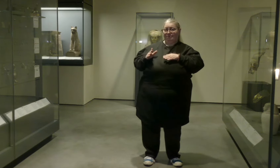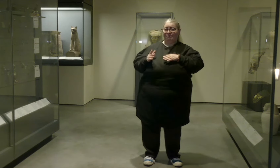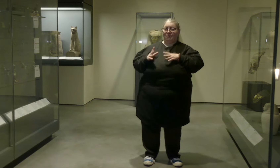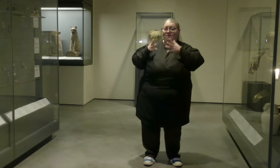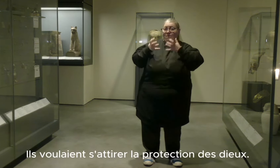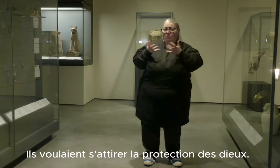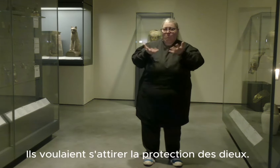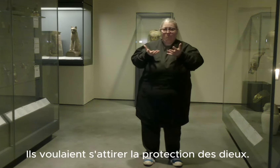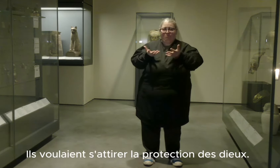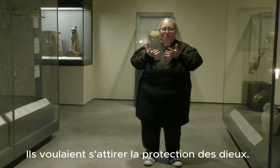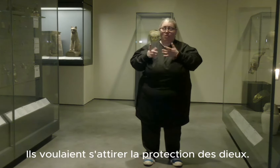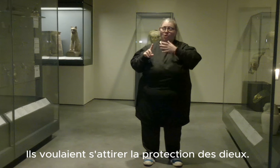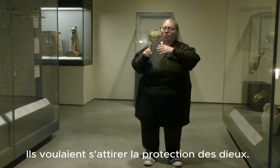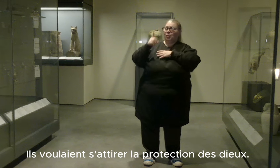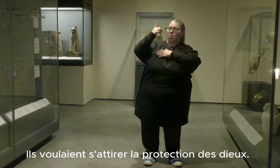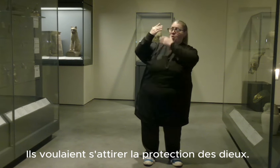Ils voulaient s'attirer la protection des dieux.